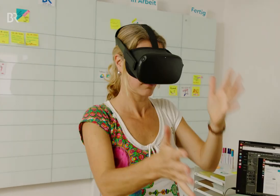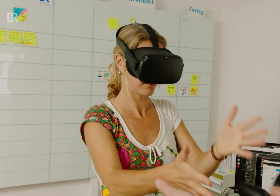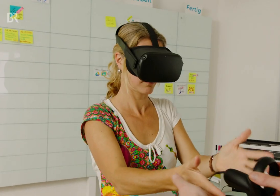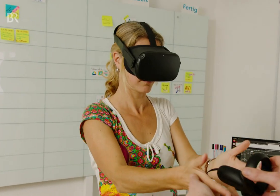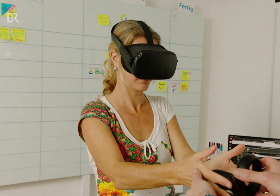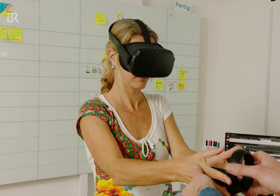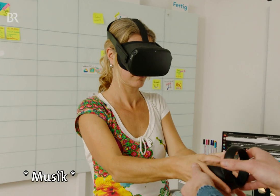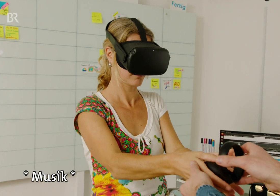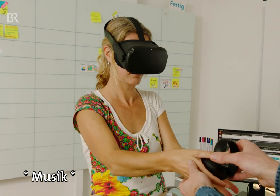Jetzt probieren Sie